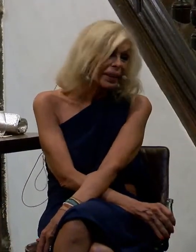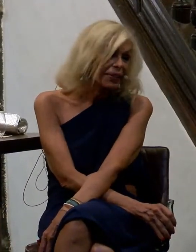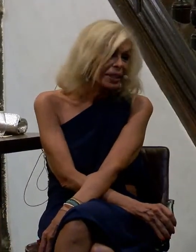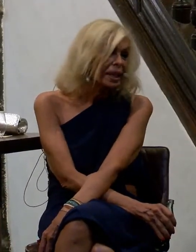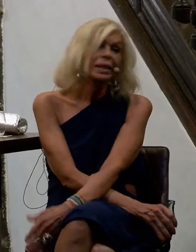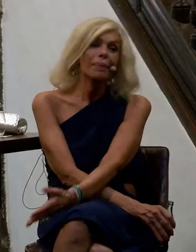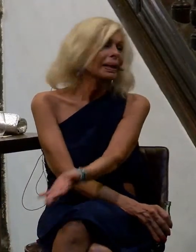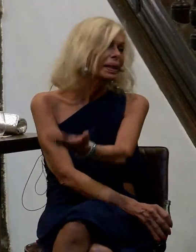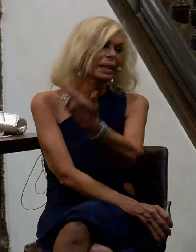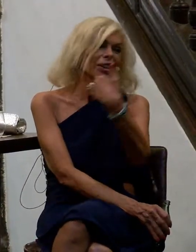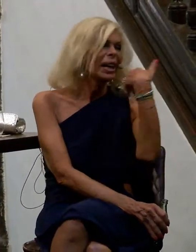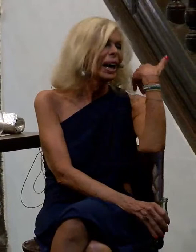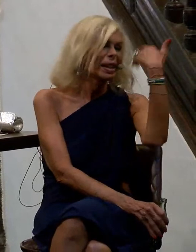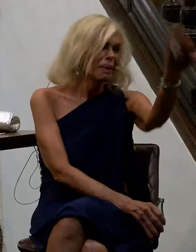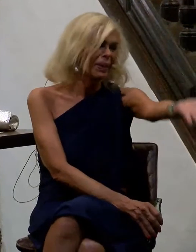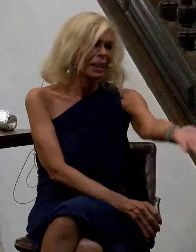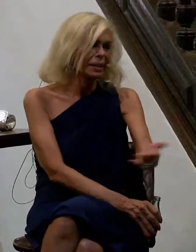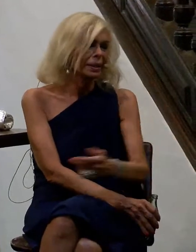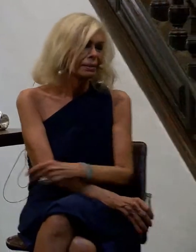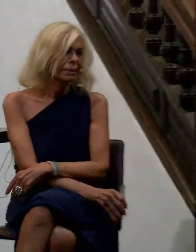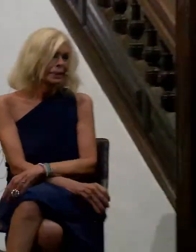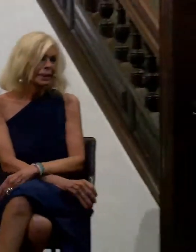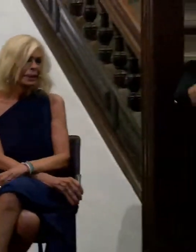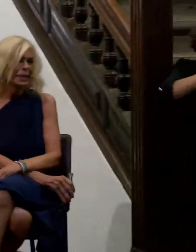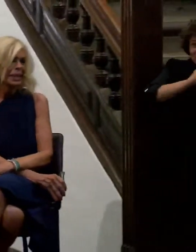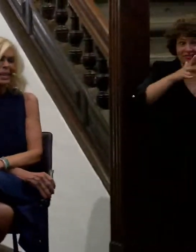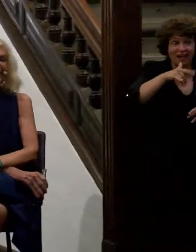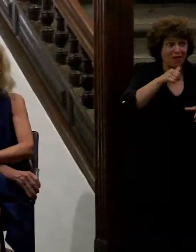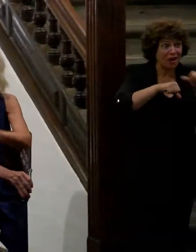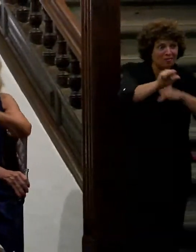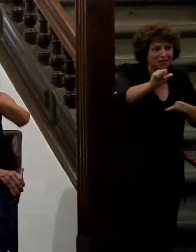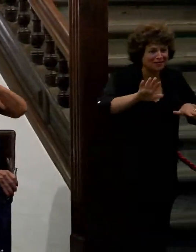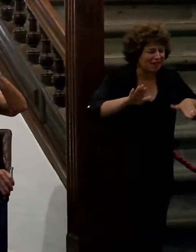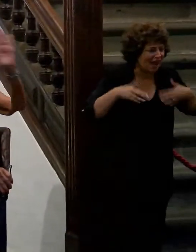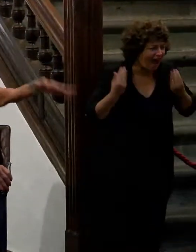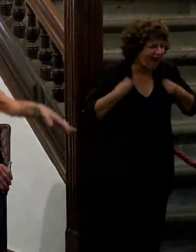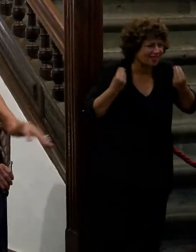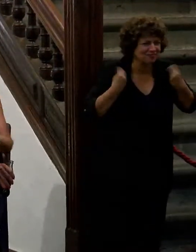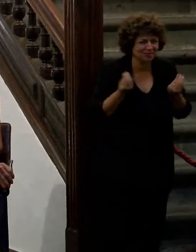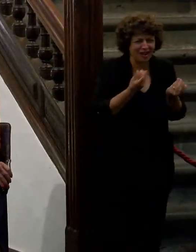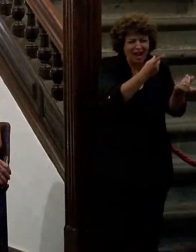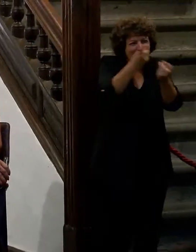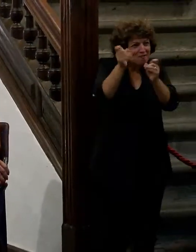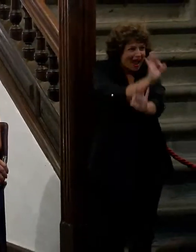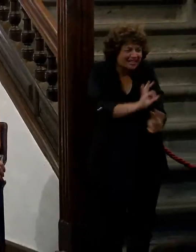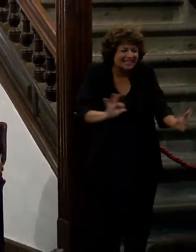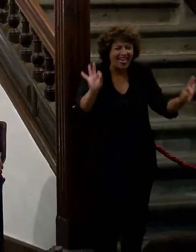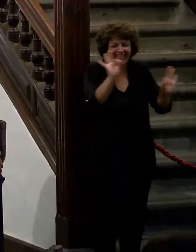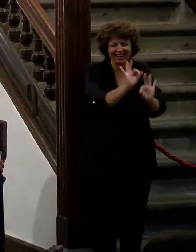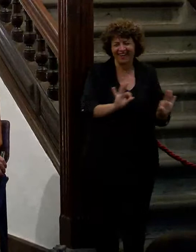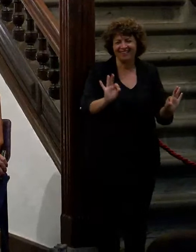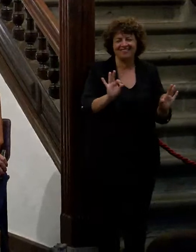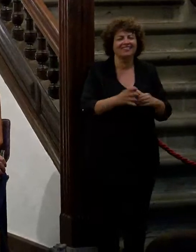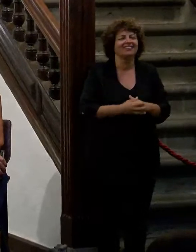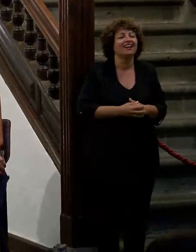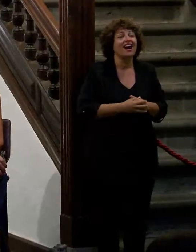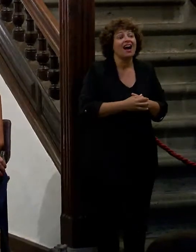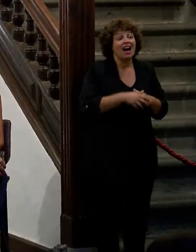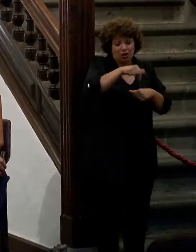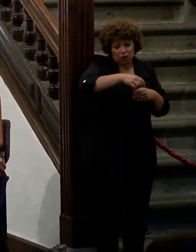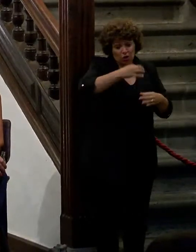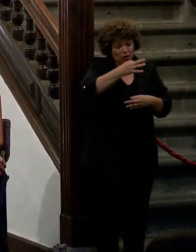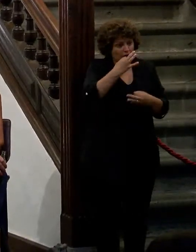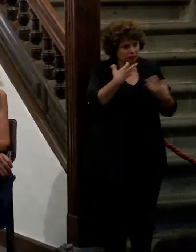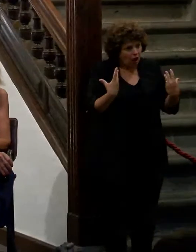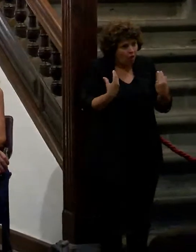madrina de la fiesta y a partir de ahora a desmadrarse que no parte de nada gracias los que nos han acompañado esta